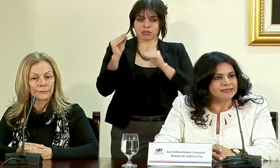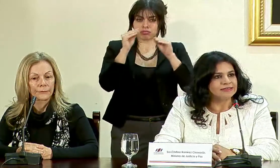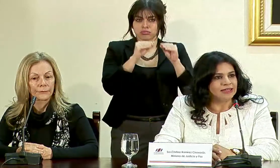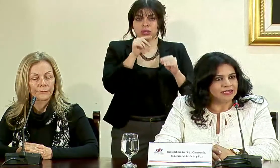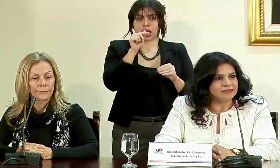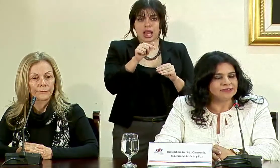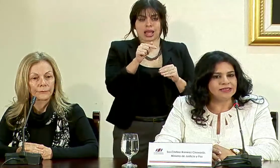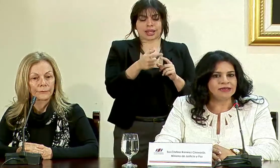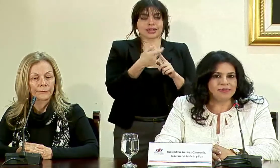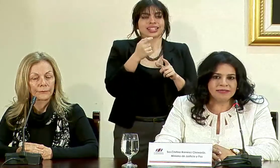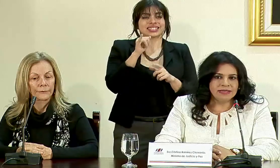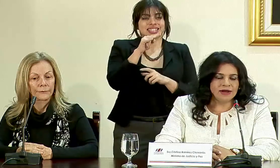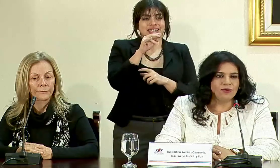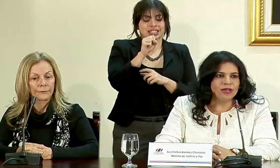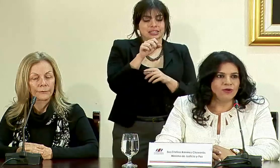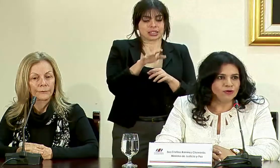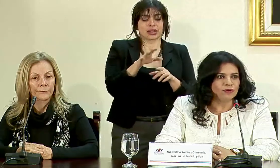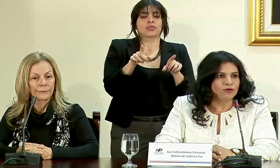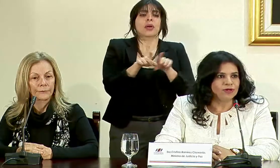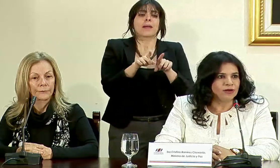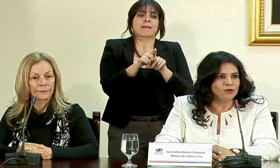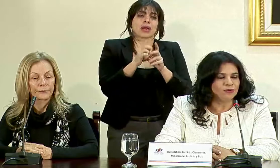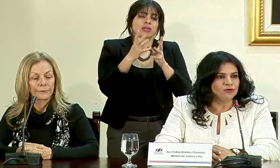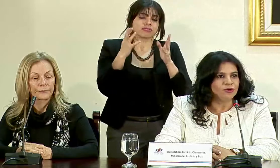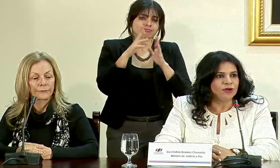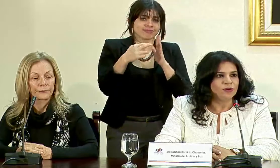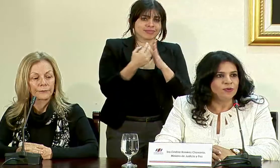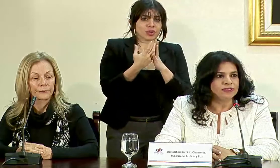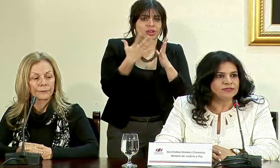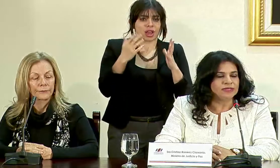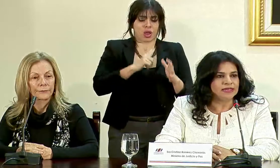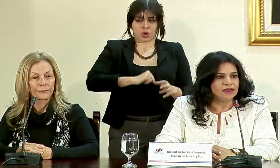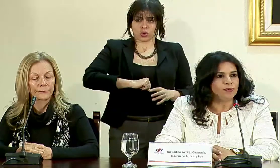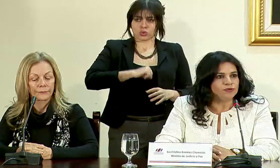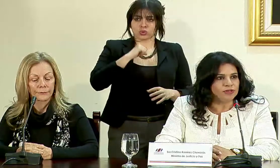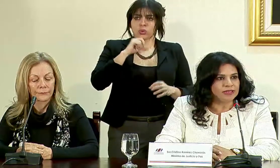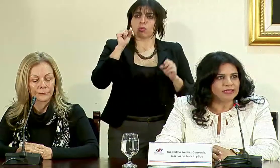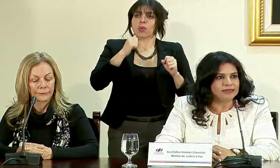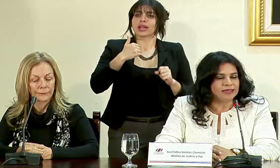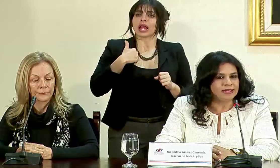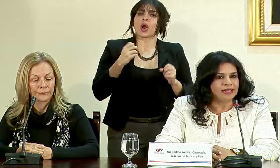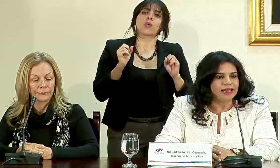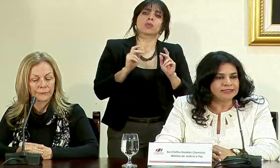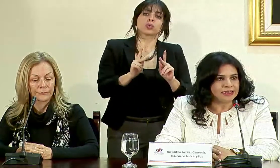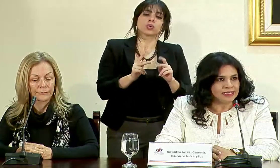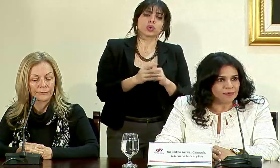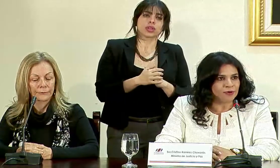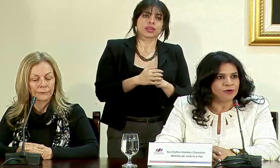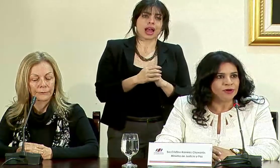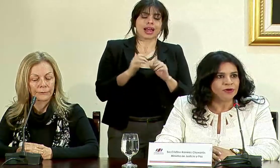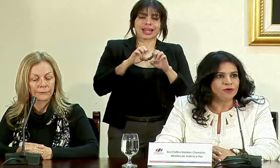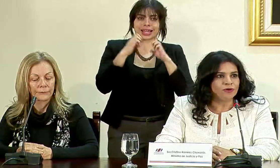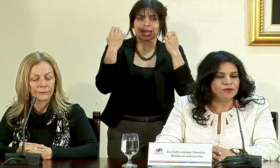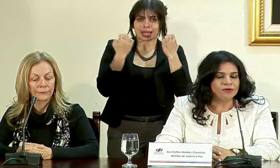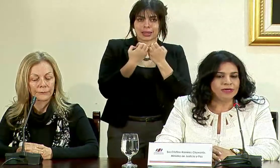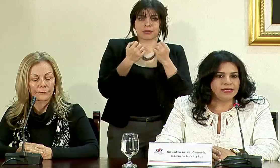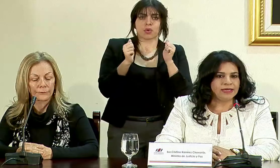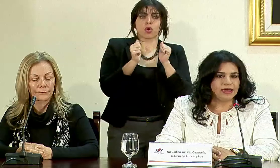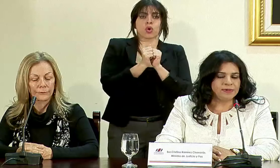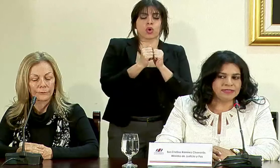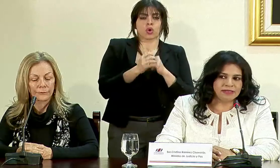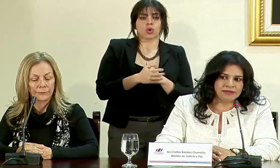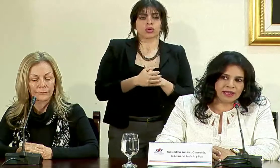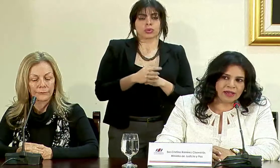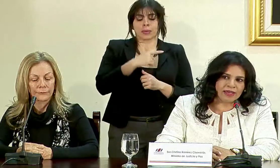allí desde el INSS y también será un gran honor y un gran orgullo pues tener la oportunidad de hacer equipo con